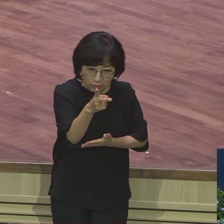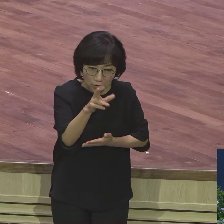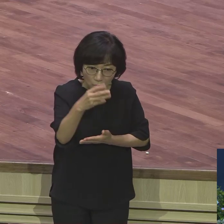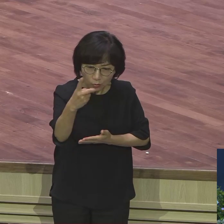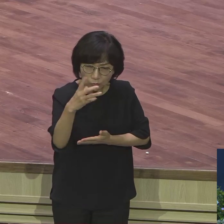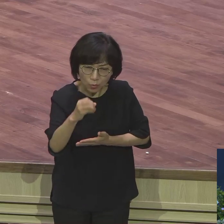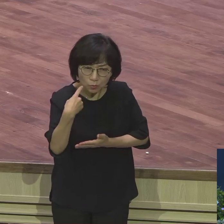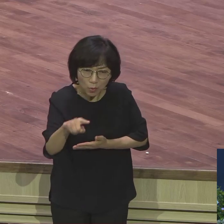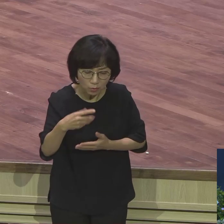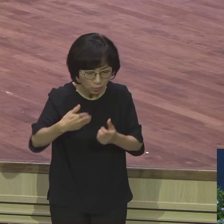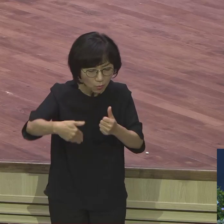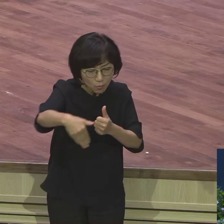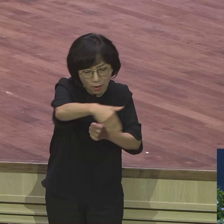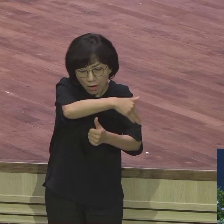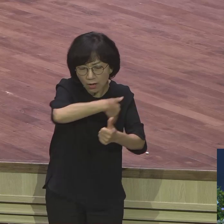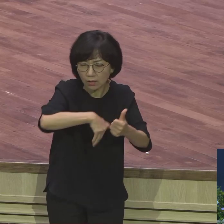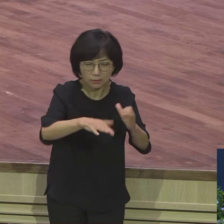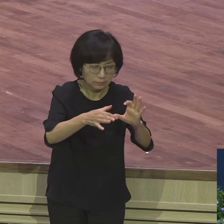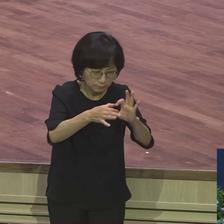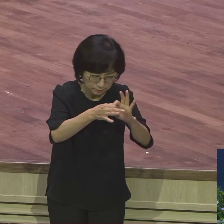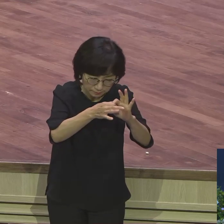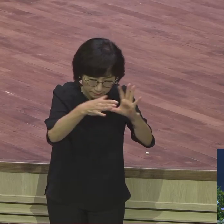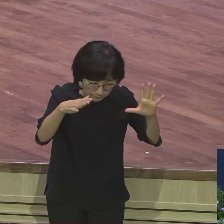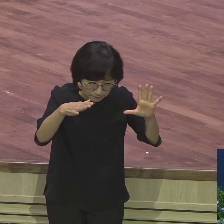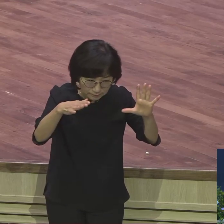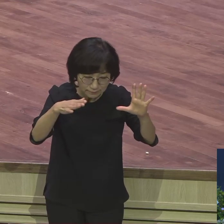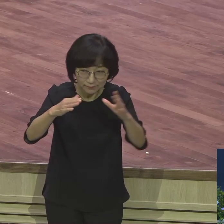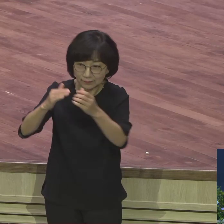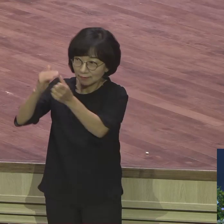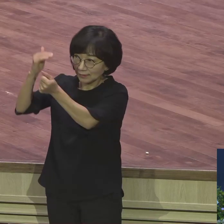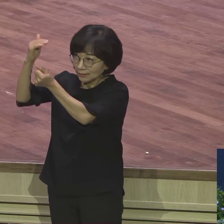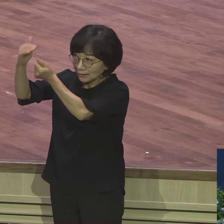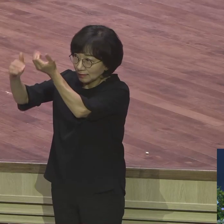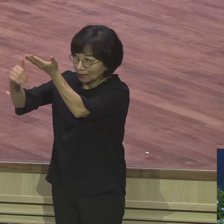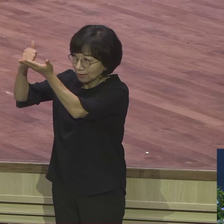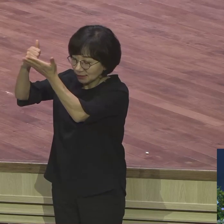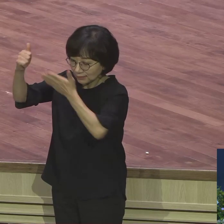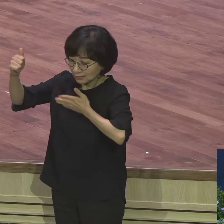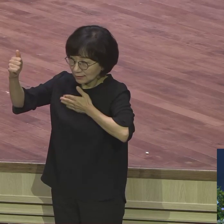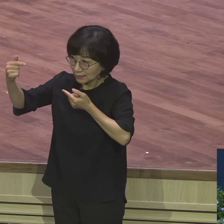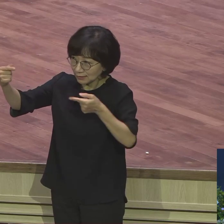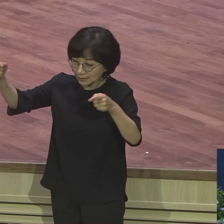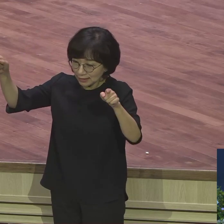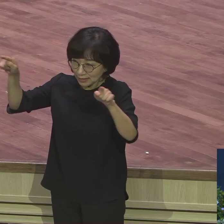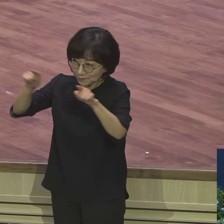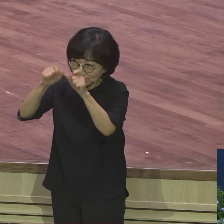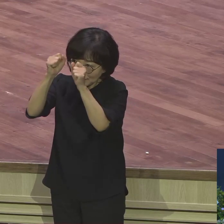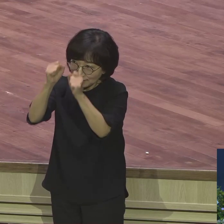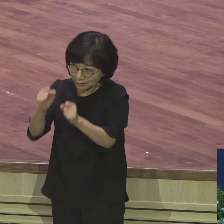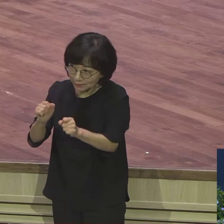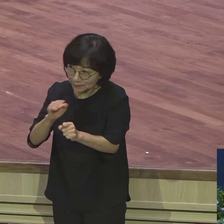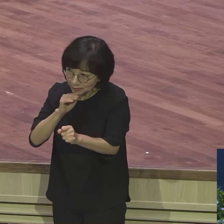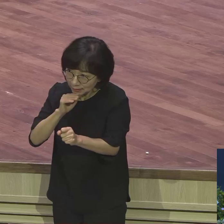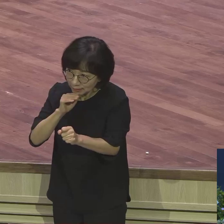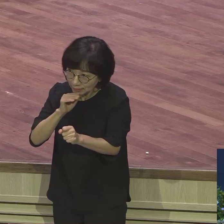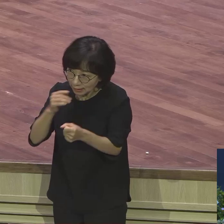문제가 아니라 하나님께서 함께 하시는가 안 하시는가가 문제라는 것입니다.